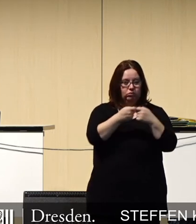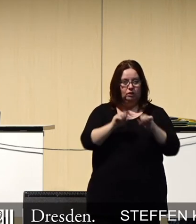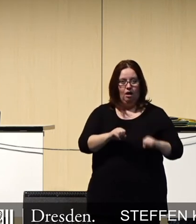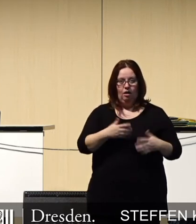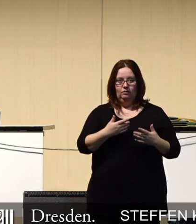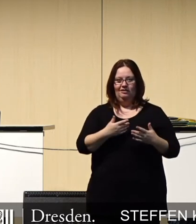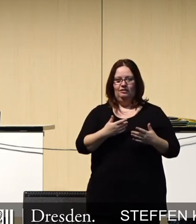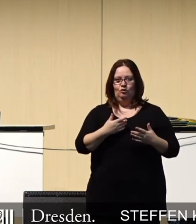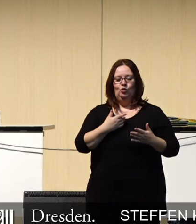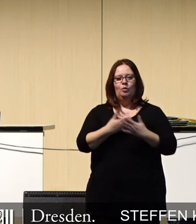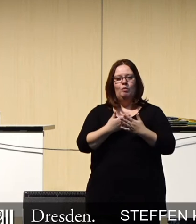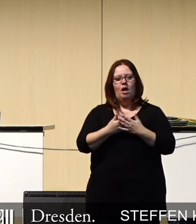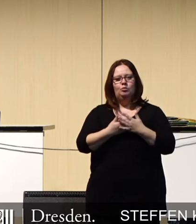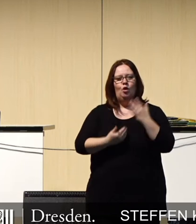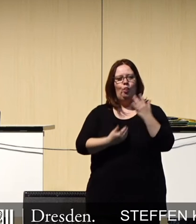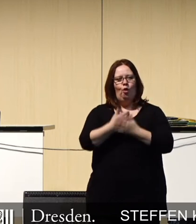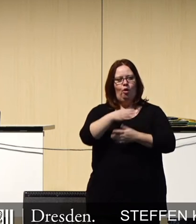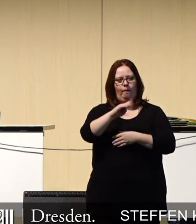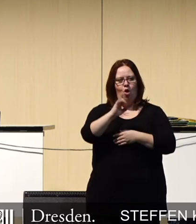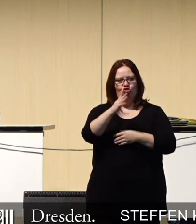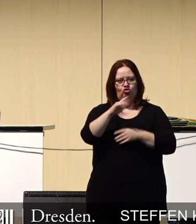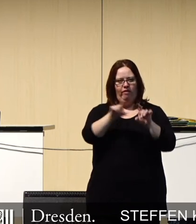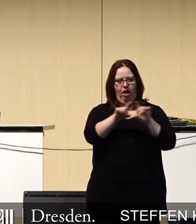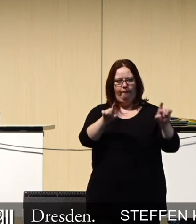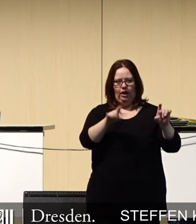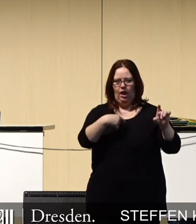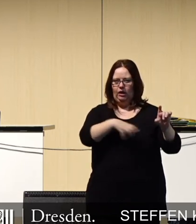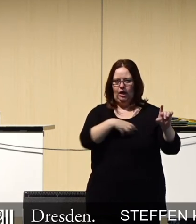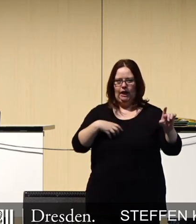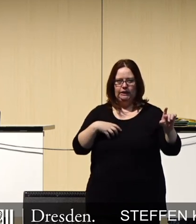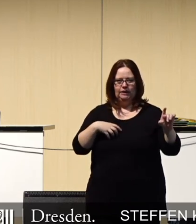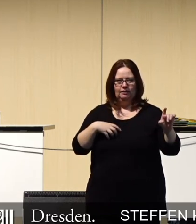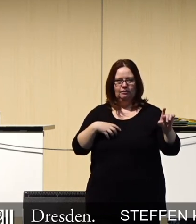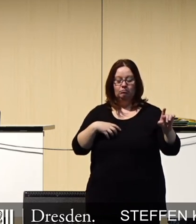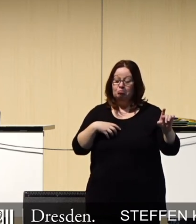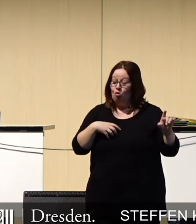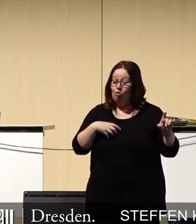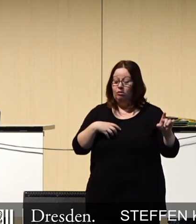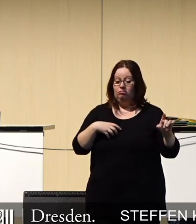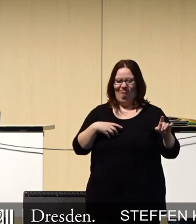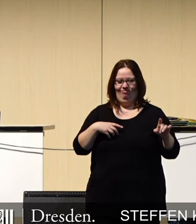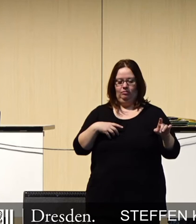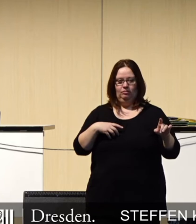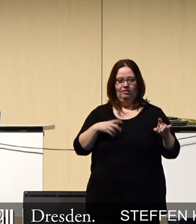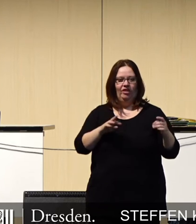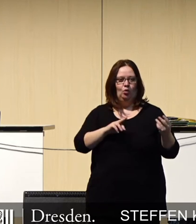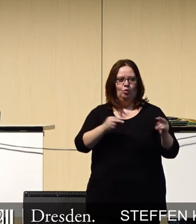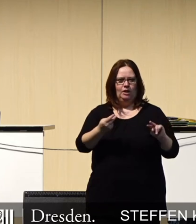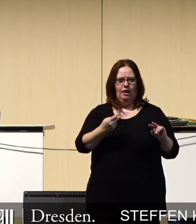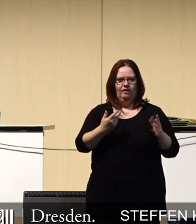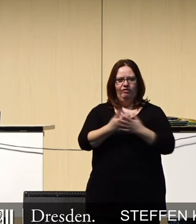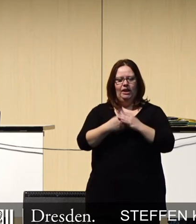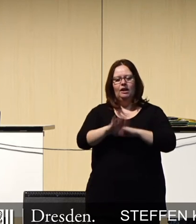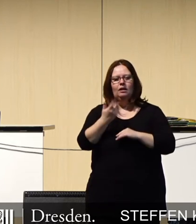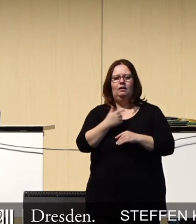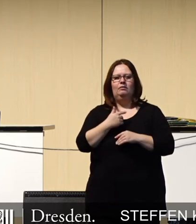entsteht gerade mit der neuen Bosch-Fabrik in Dresden eine Umsetzung, man nennt es Smart Factory